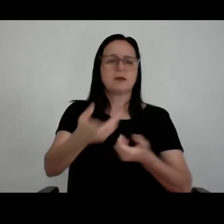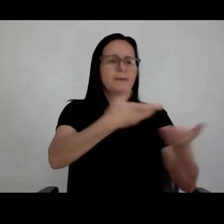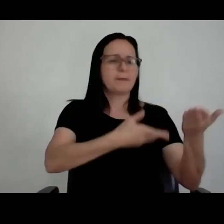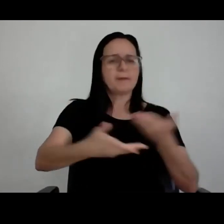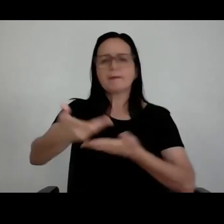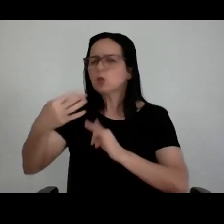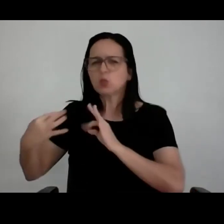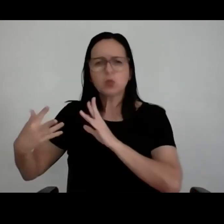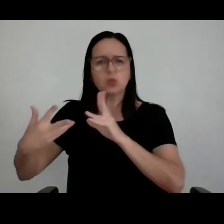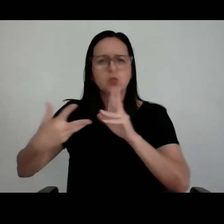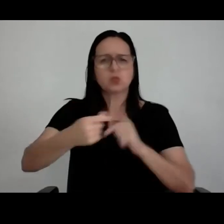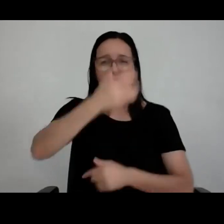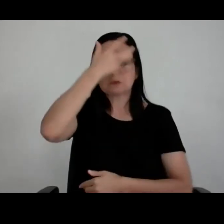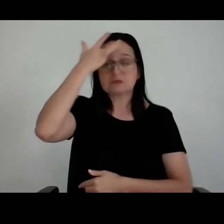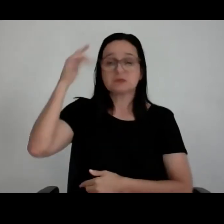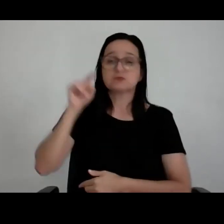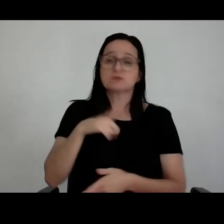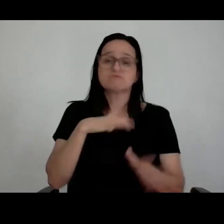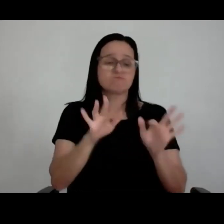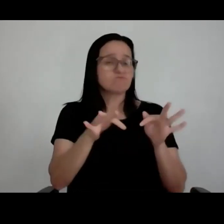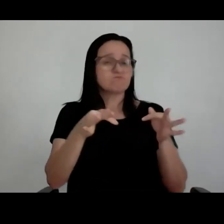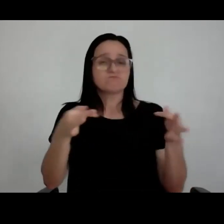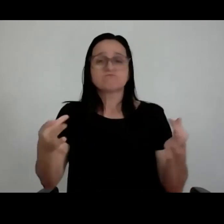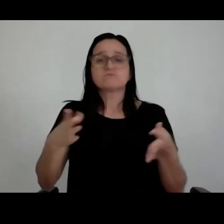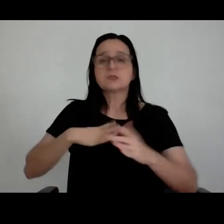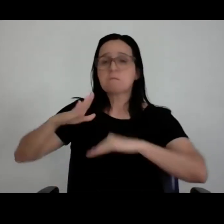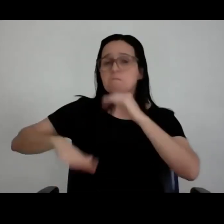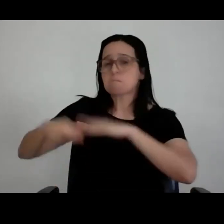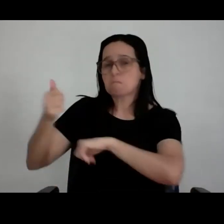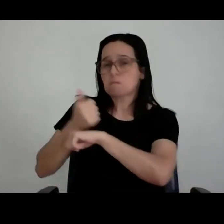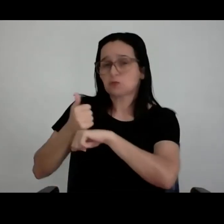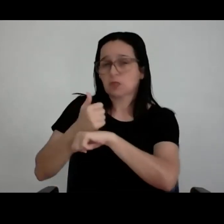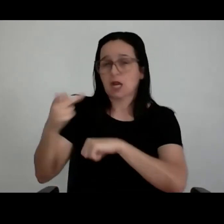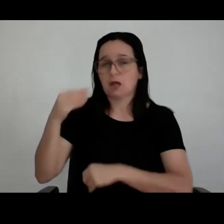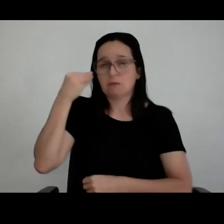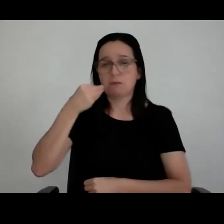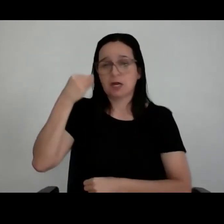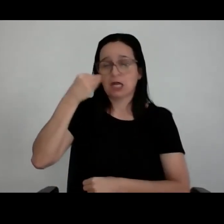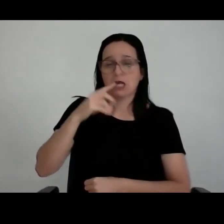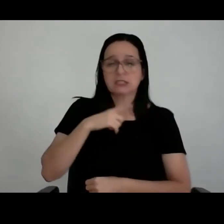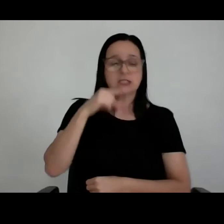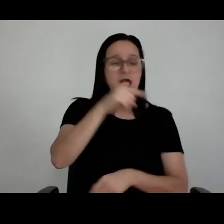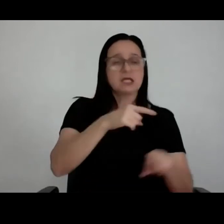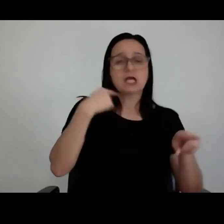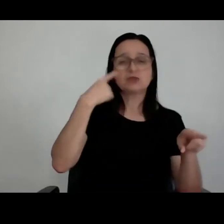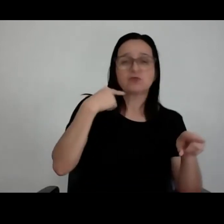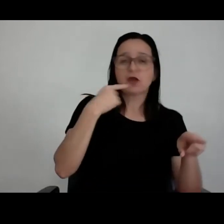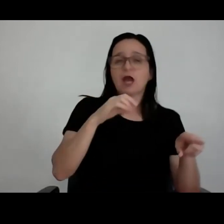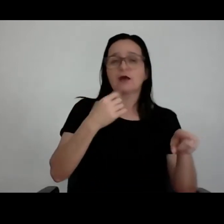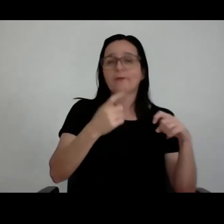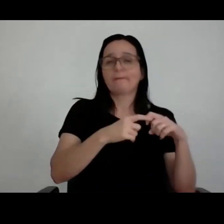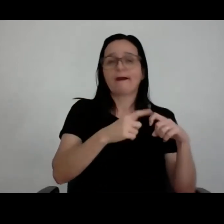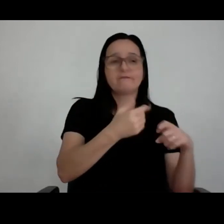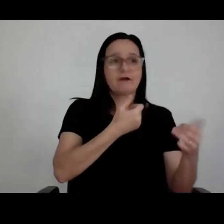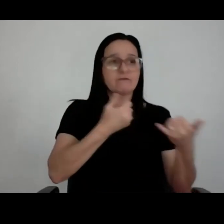ao maior técnico, ao maior engenheiro, com toda a experiência que ele carrega na vida dele, ao leigo, que é advogado ou médico, você tem que estar sempre muito